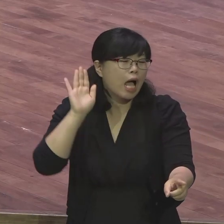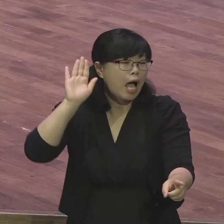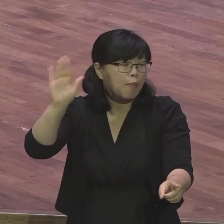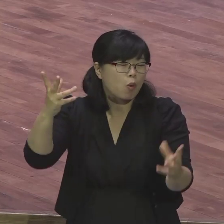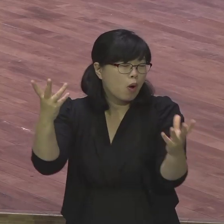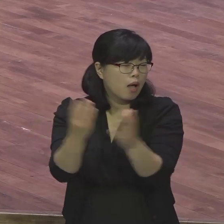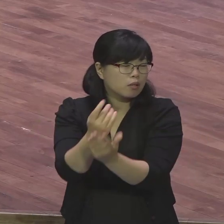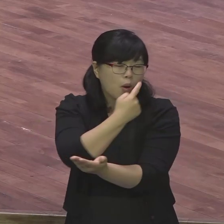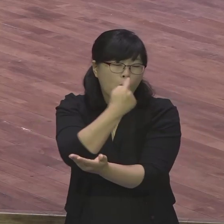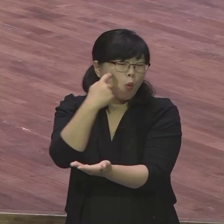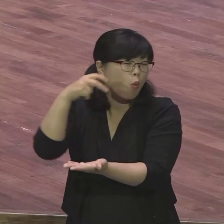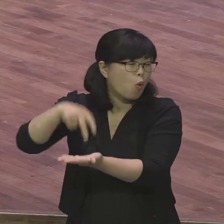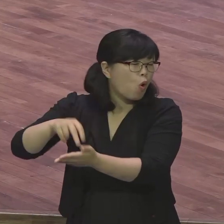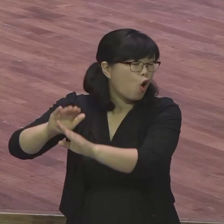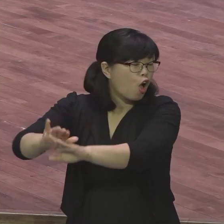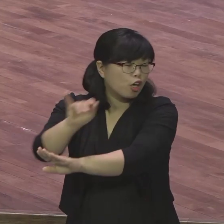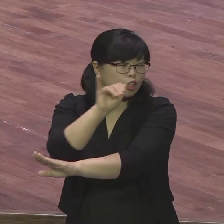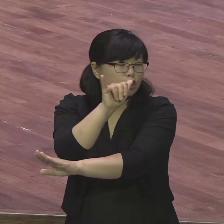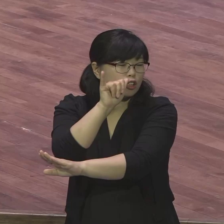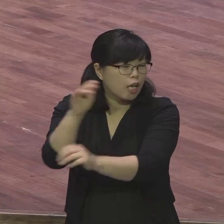보장된 인생의 축복을 누리라고